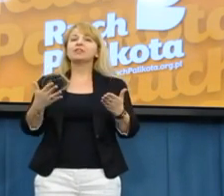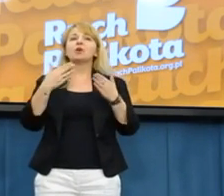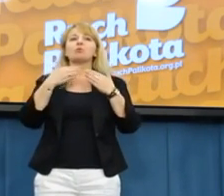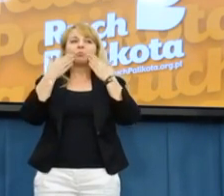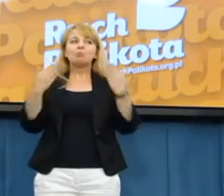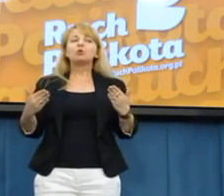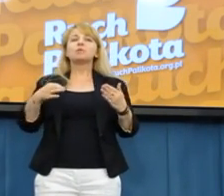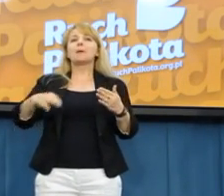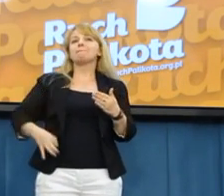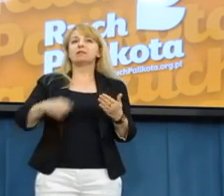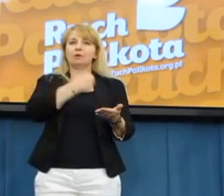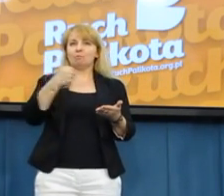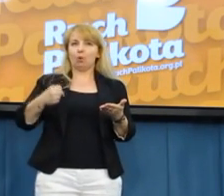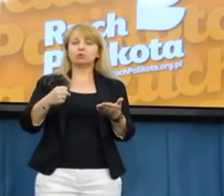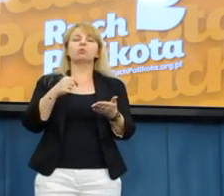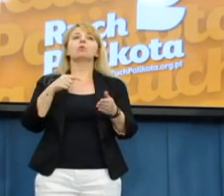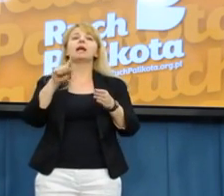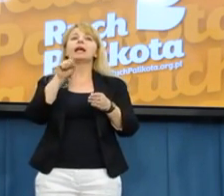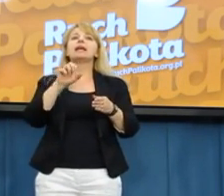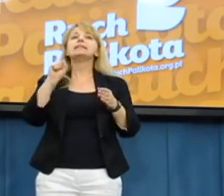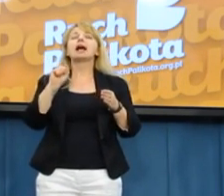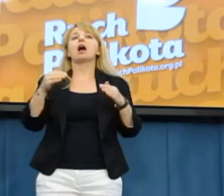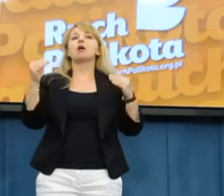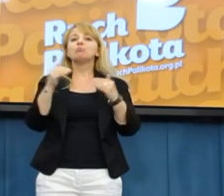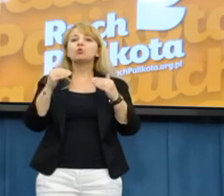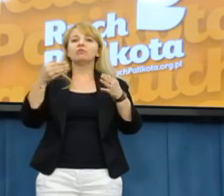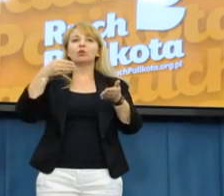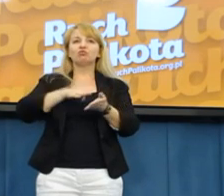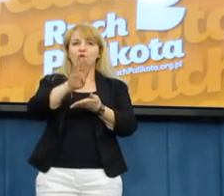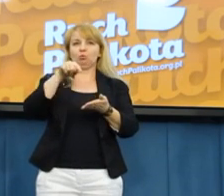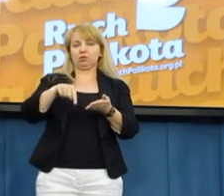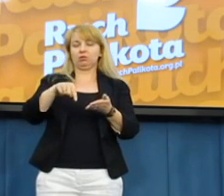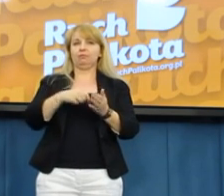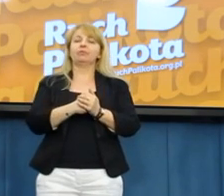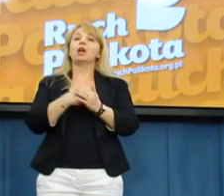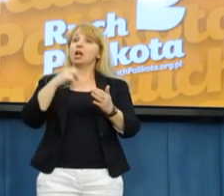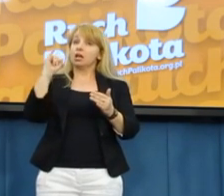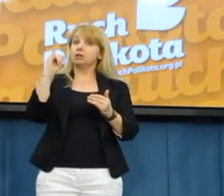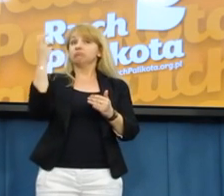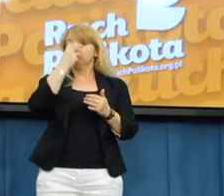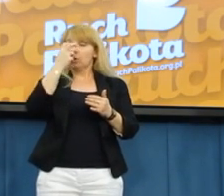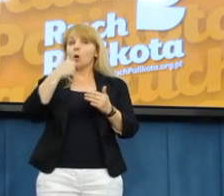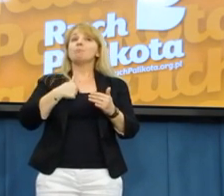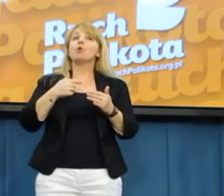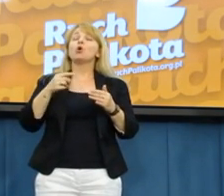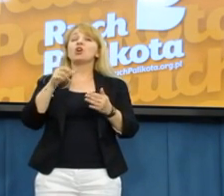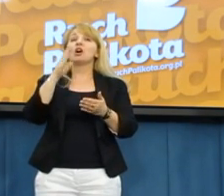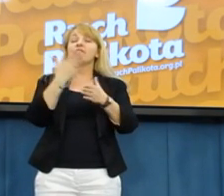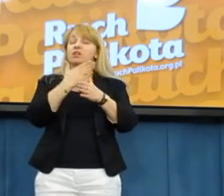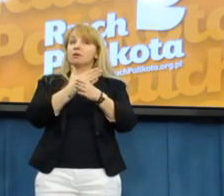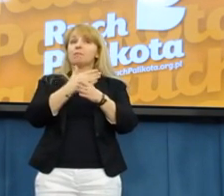podziękować panu posełowi za możliwość występnego postawienia przed Państwem i za to, że też zainteresowała się sprawą mojej firmy.